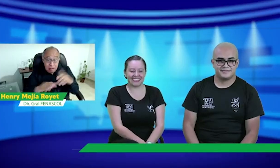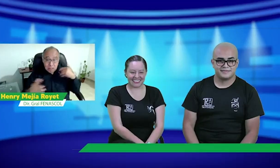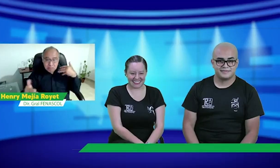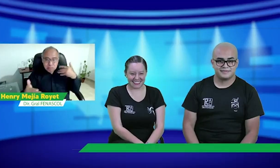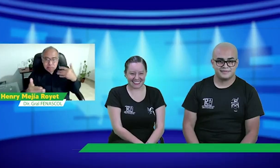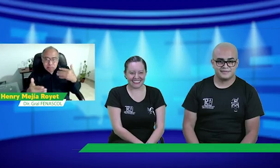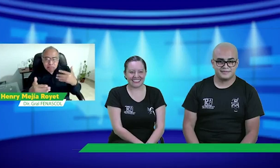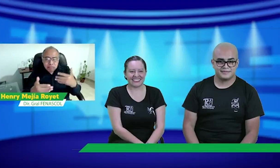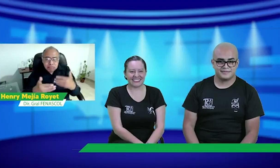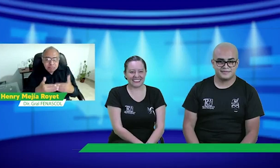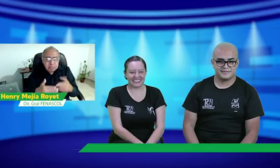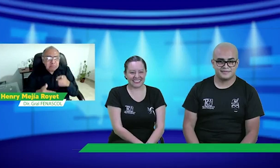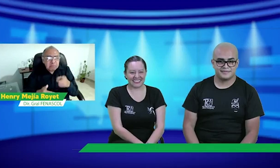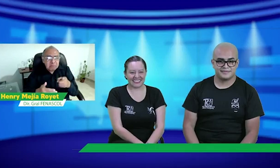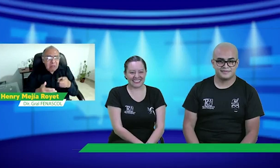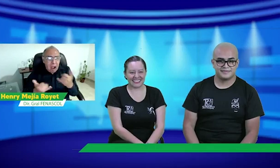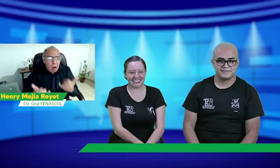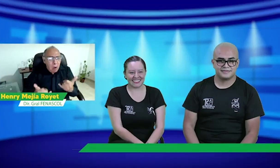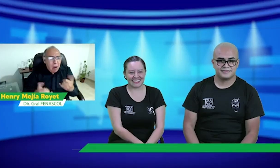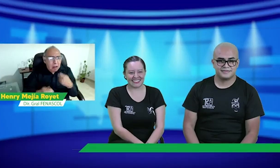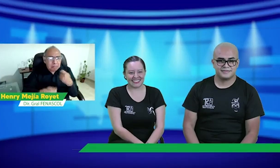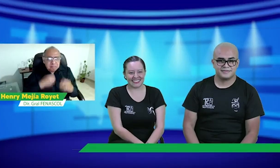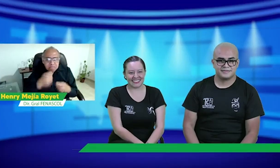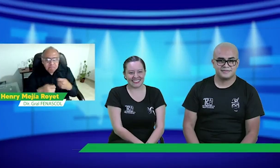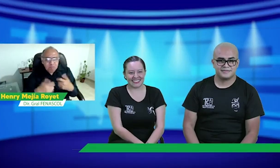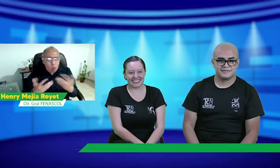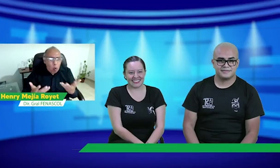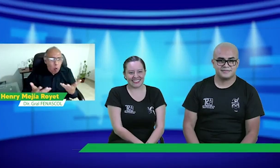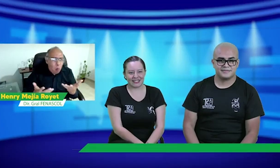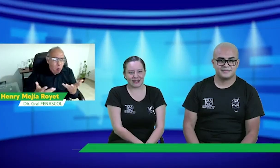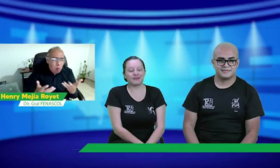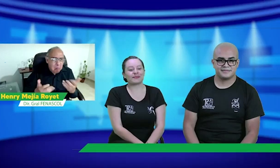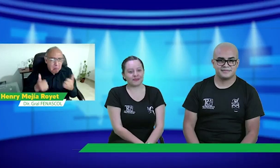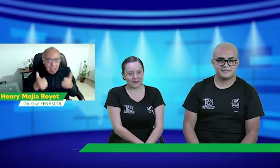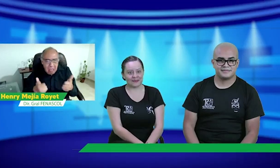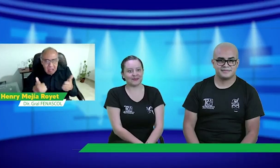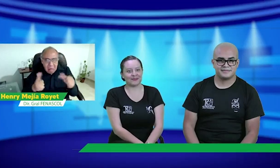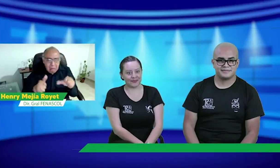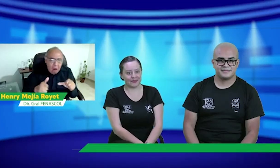emprendedores! Pero cuéntenos cómo les ha ido con la empresa. ¿Cómo está el negocio?